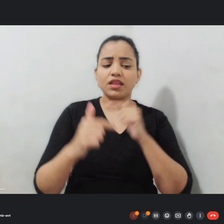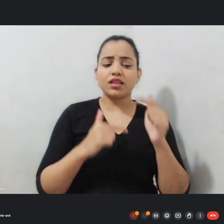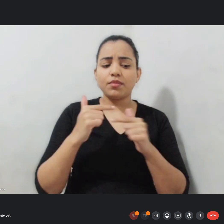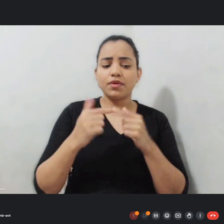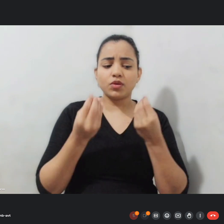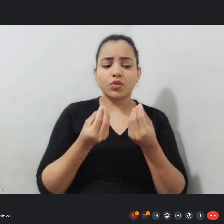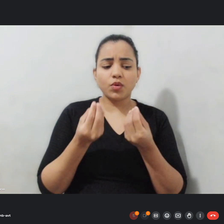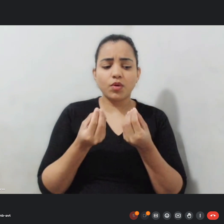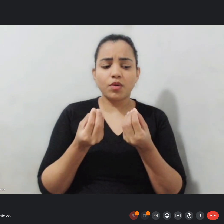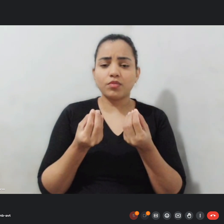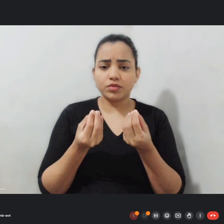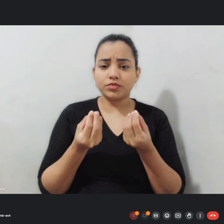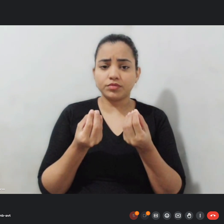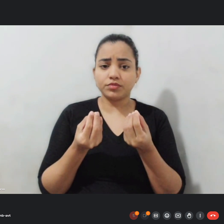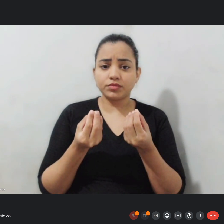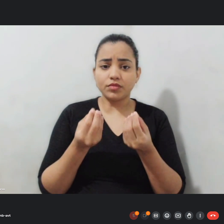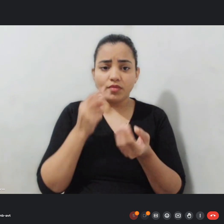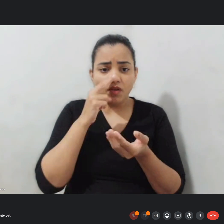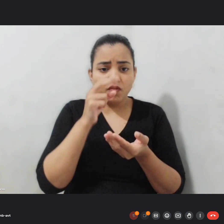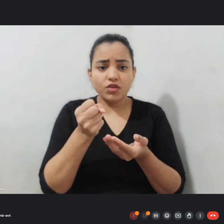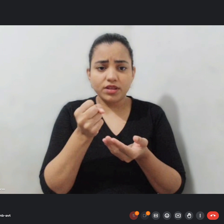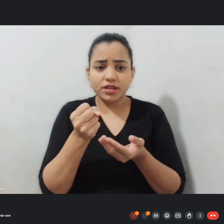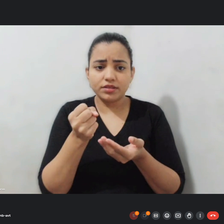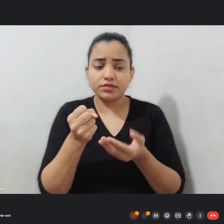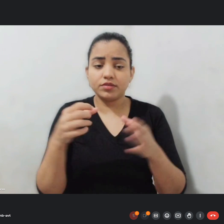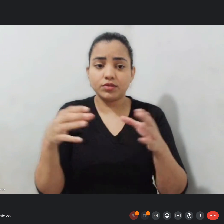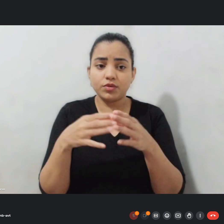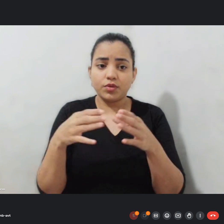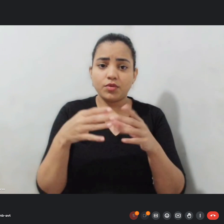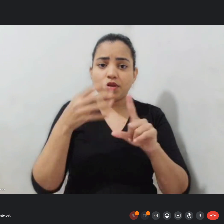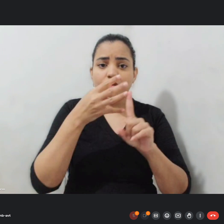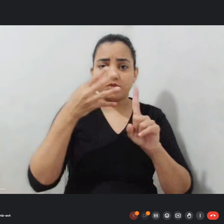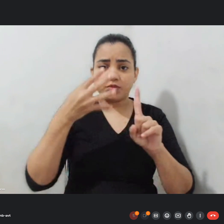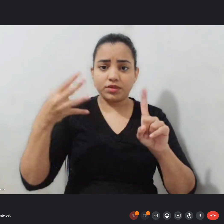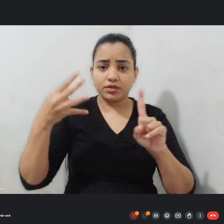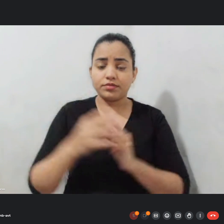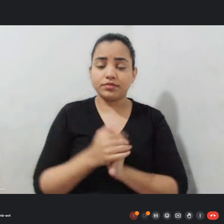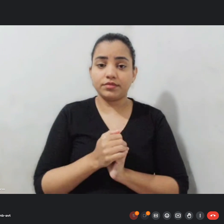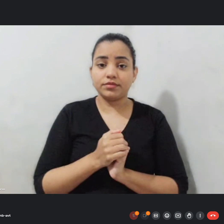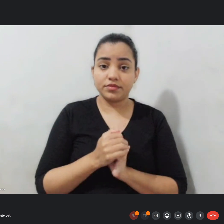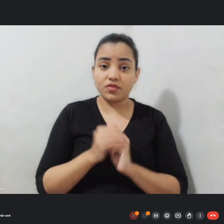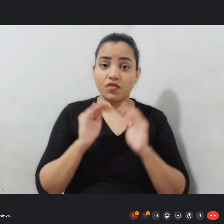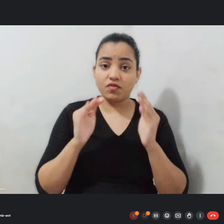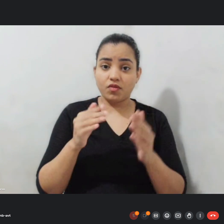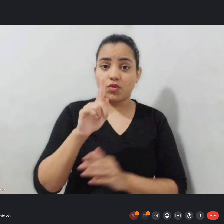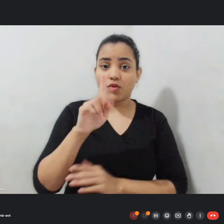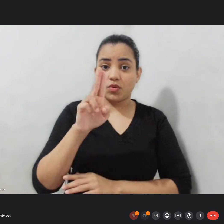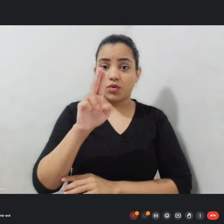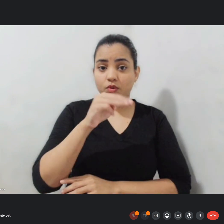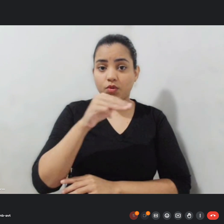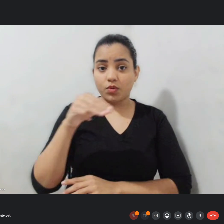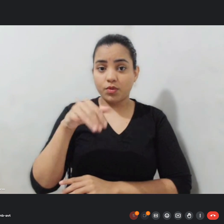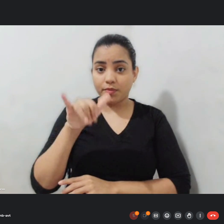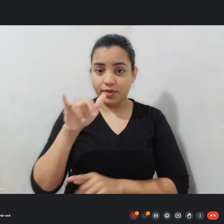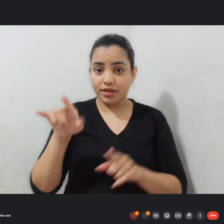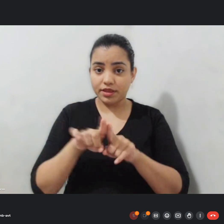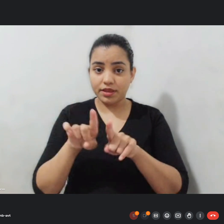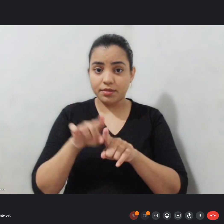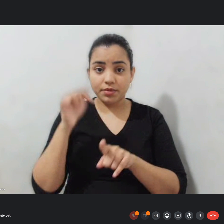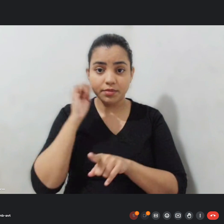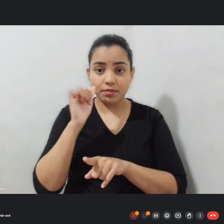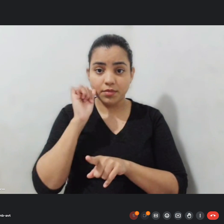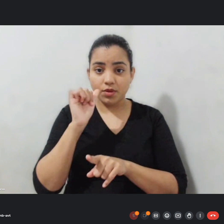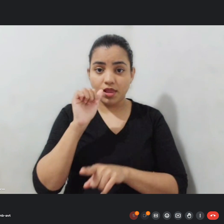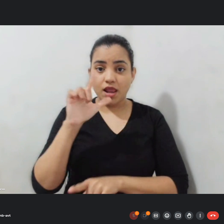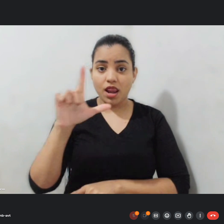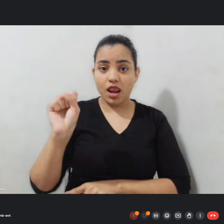comunidade LGBTQIA+, em específico o GAMI e as mulheres lésbicas né e aí nós